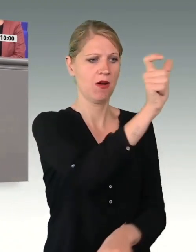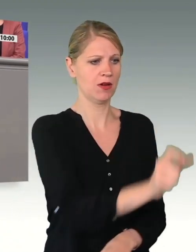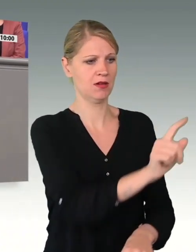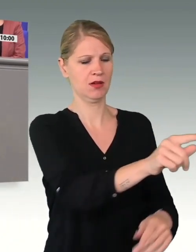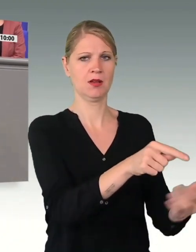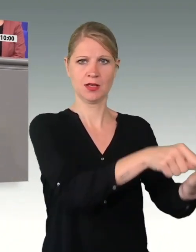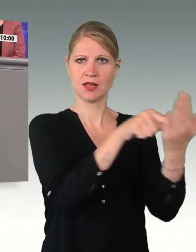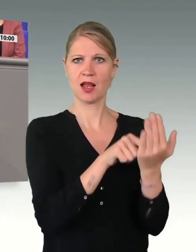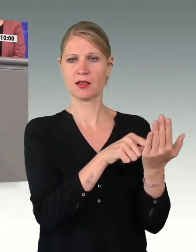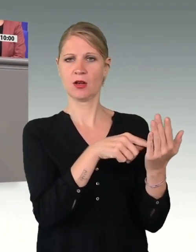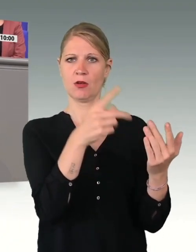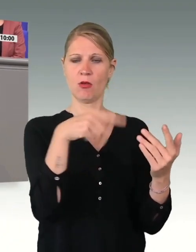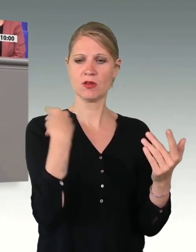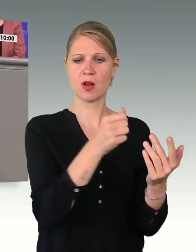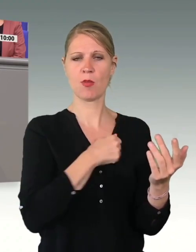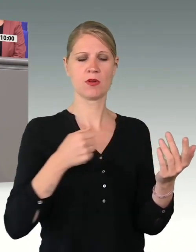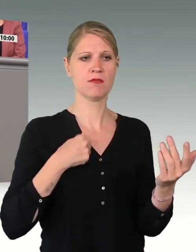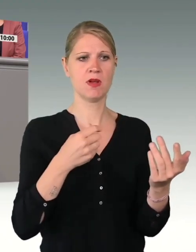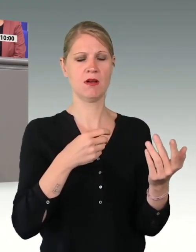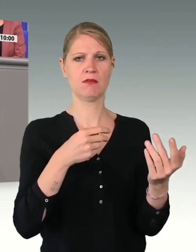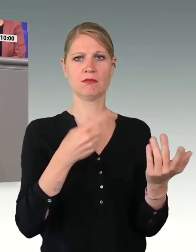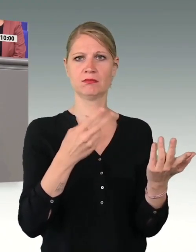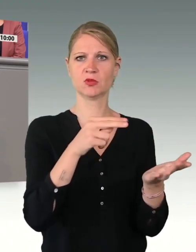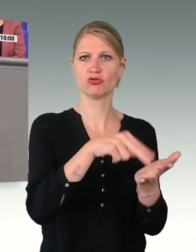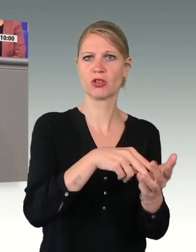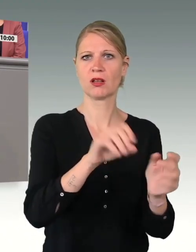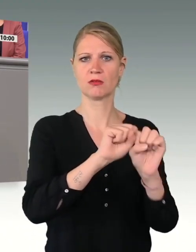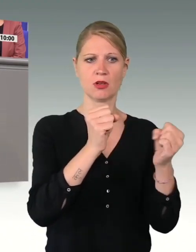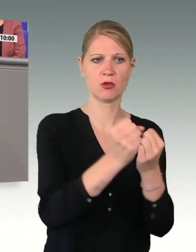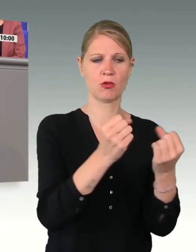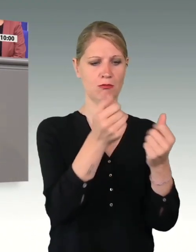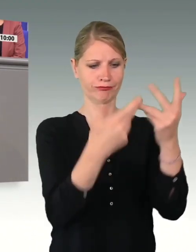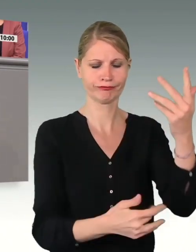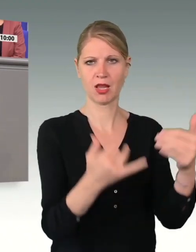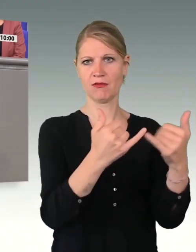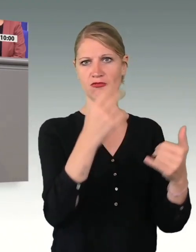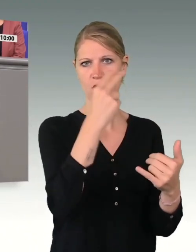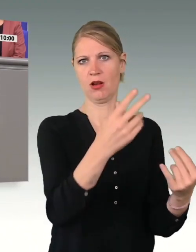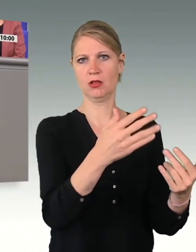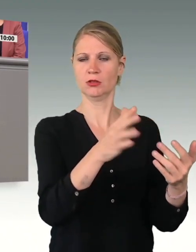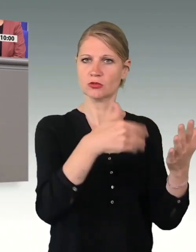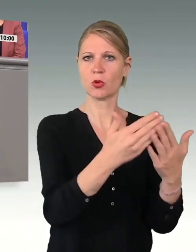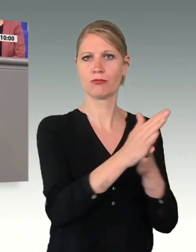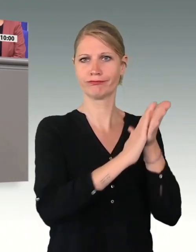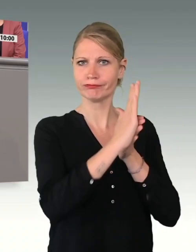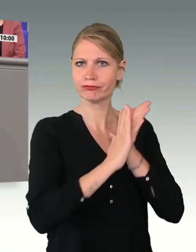unserer Bundeswehr, unserer Parlamentsarmee berichtet. Ich möchte an dieser Stelle mit Ihrer Erlaubnis, Frau Präsidentin, aus dem Plenarprotokoll der